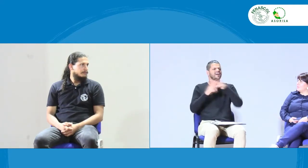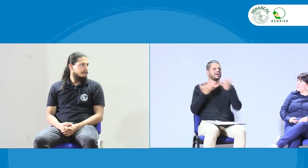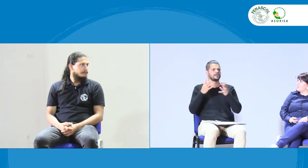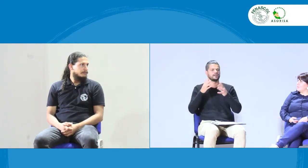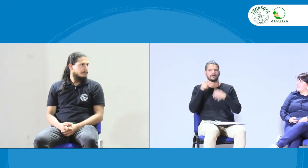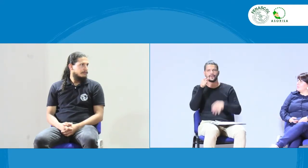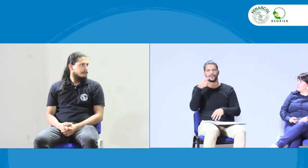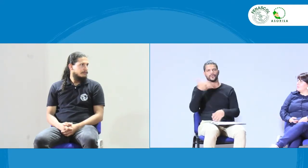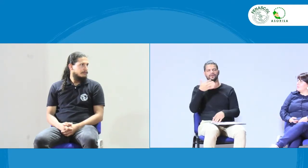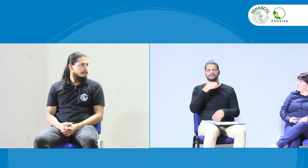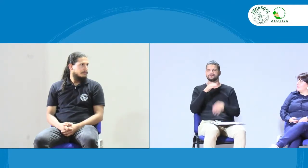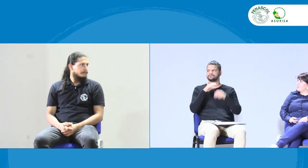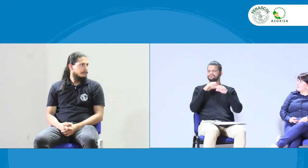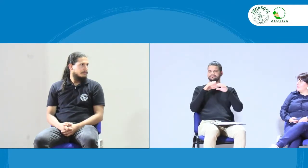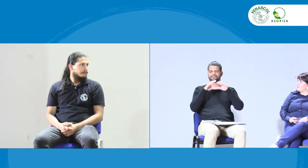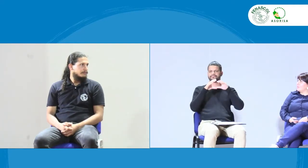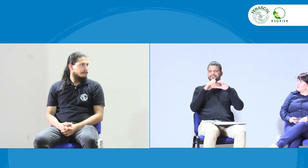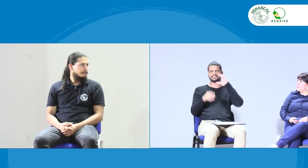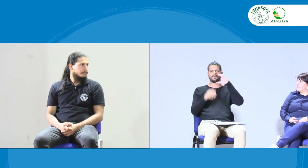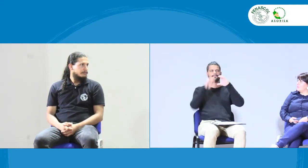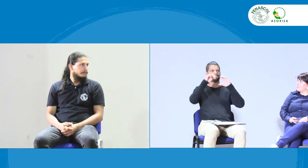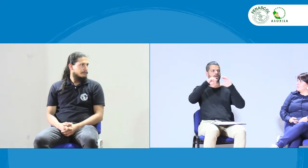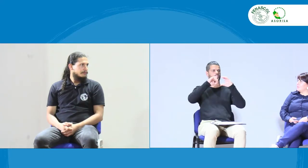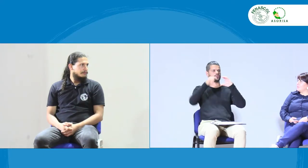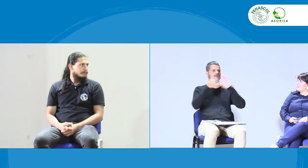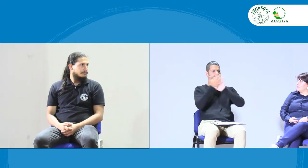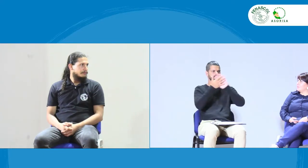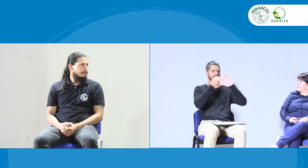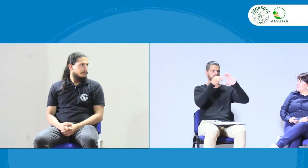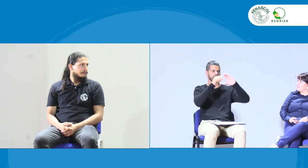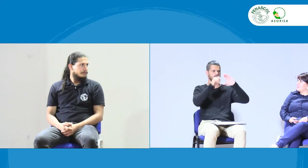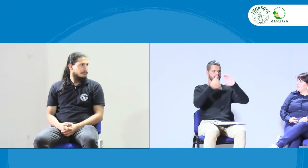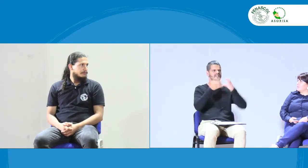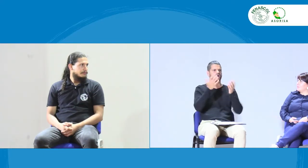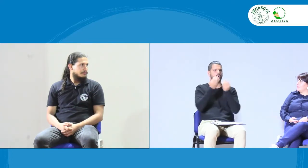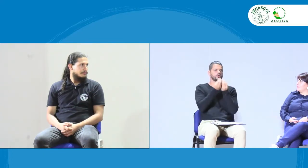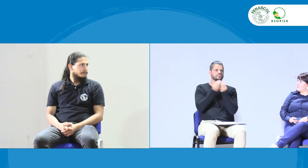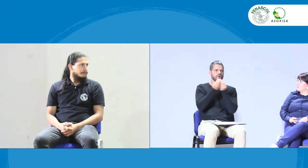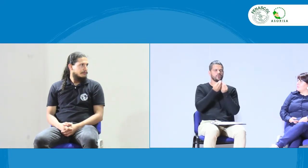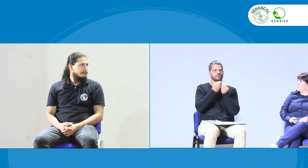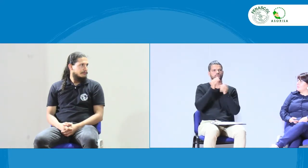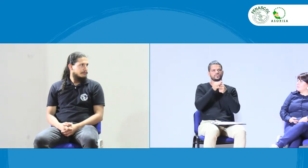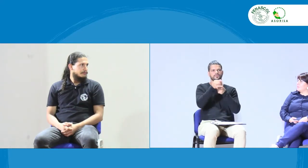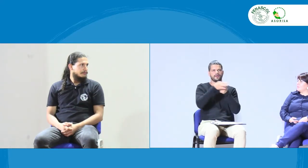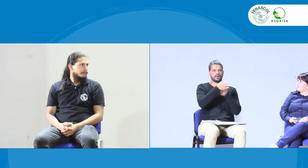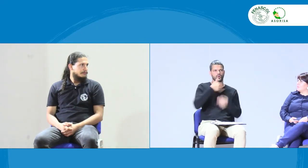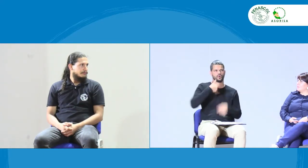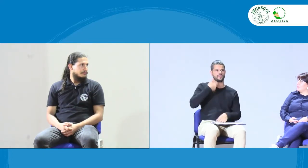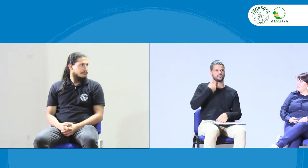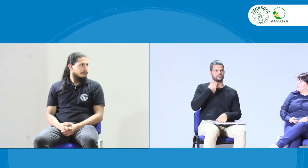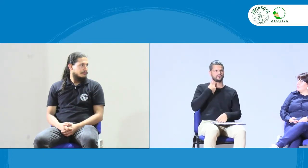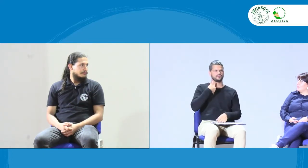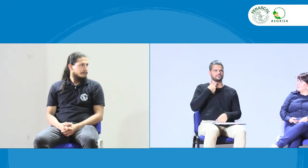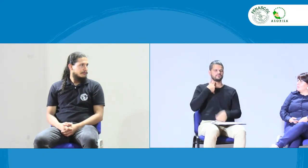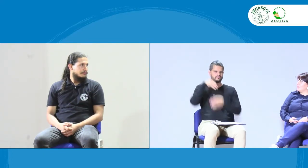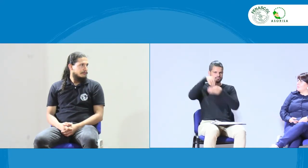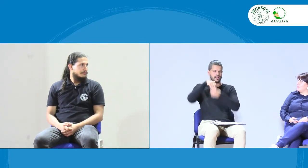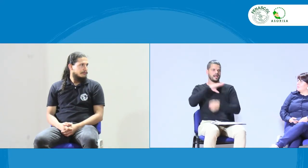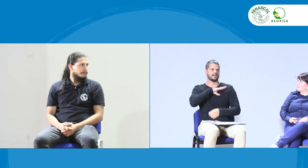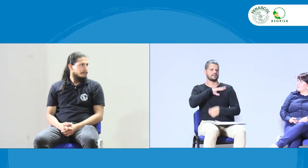aplicación que se está viendo. Cuando surgen las diferentes situaciones, por ejemplo, cuando surgió